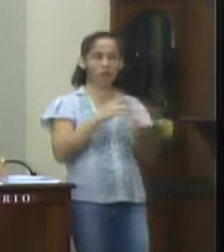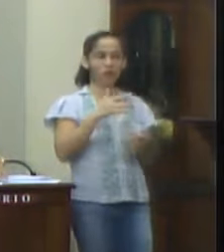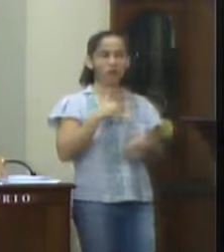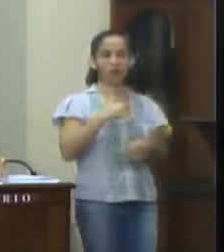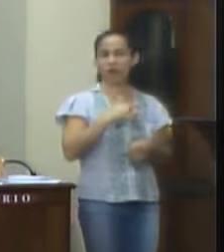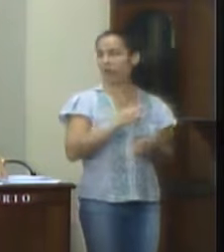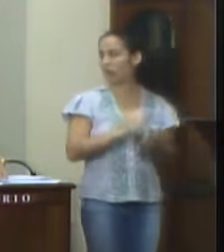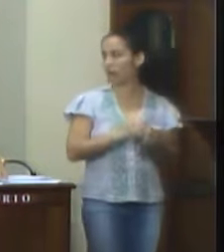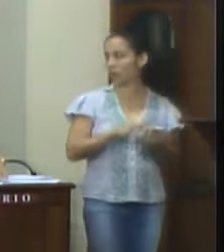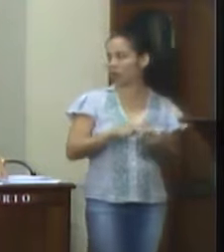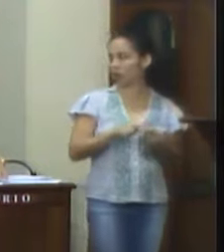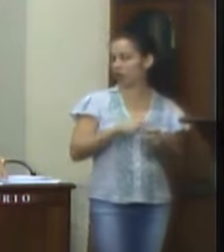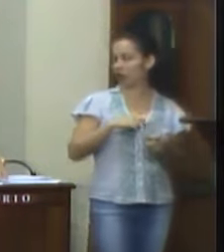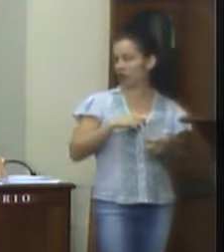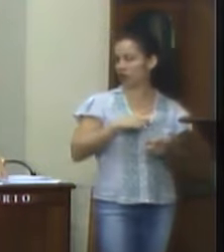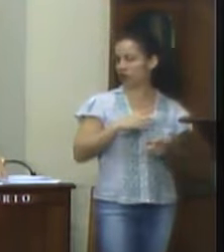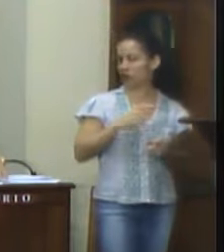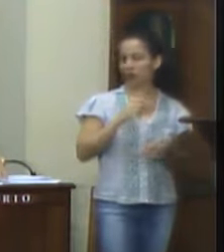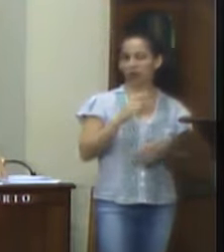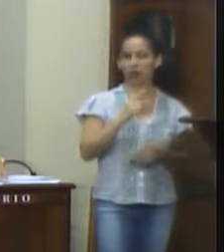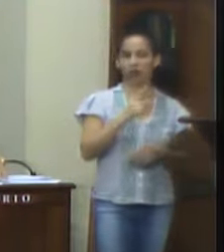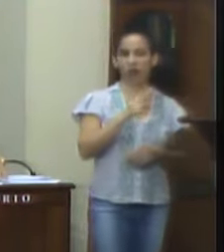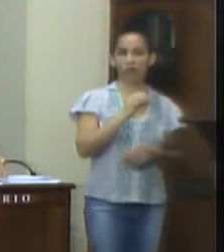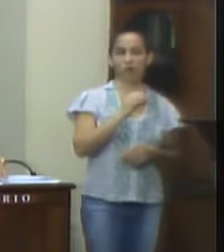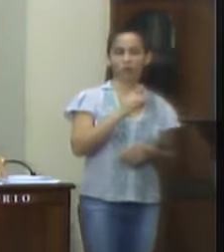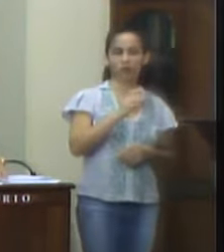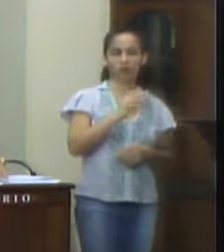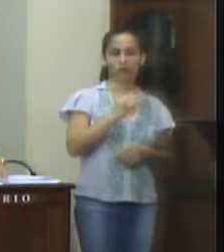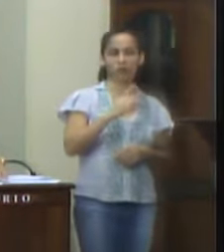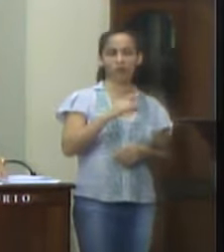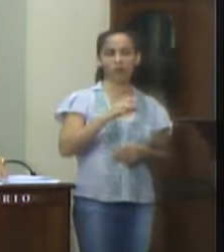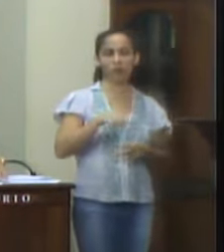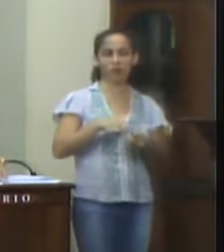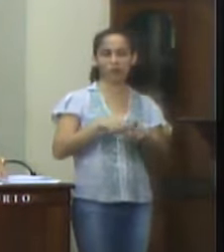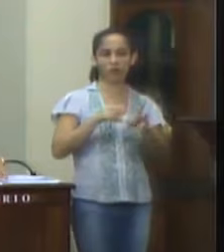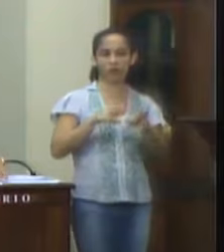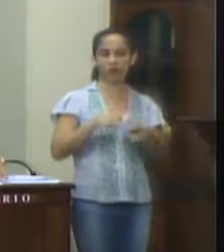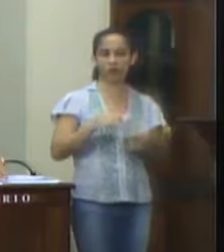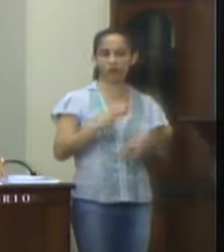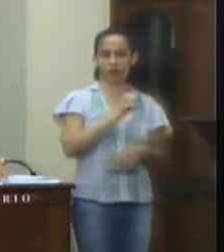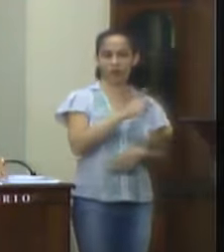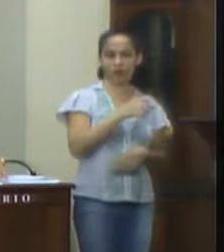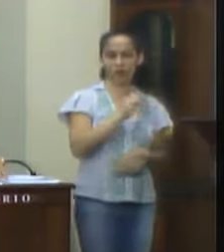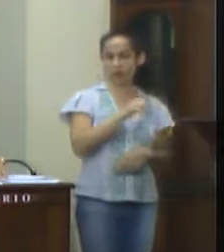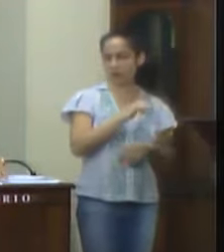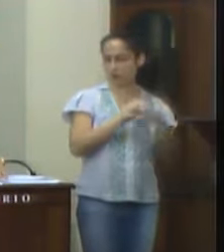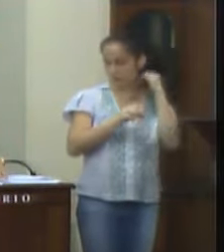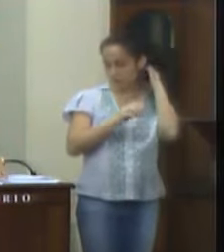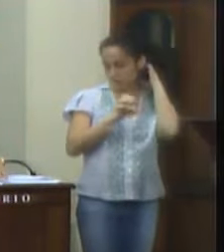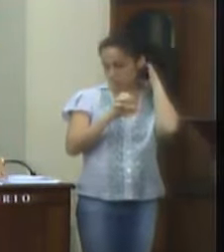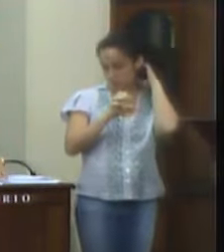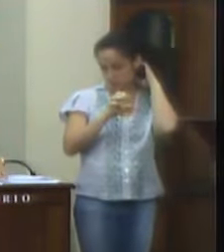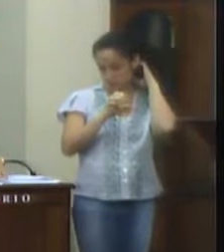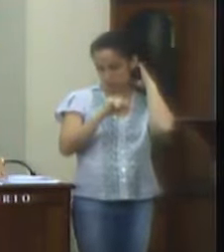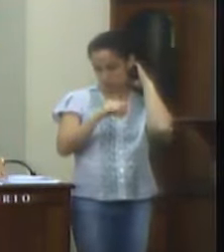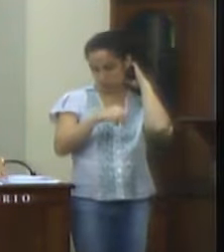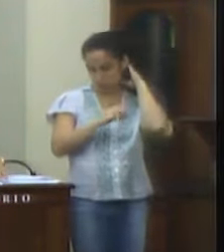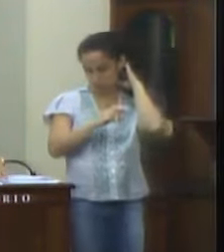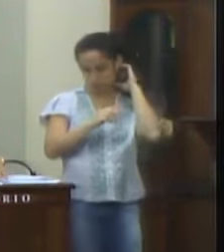Saúde, para que haja procedimento adequado aos exames de imagem, raio-x,